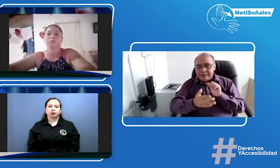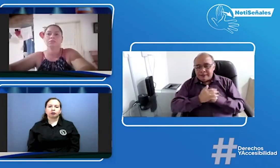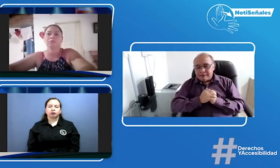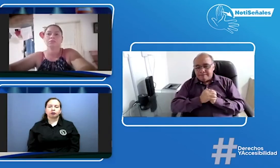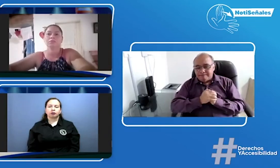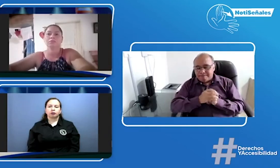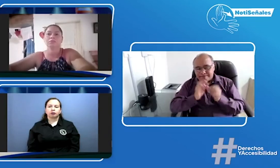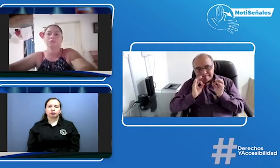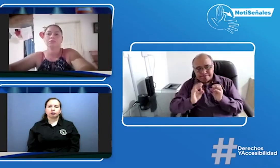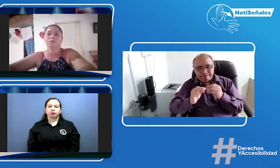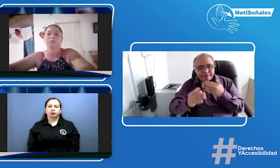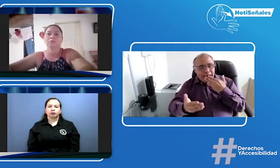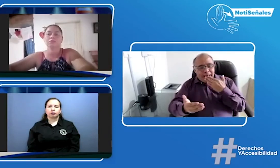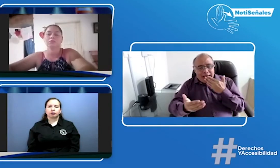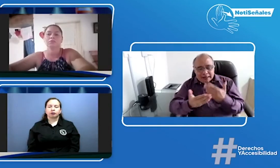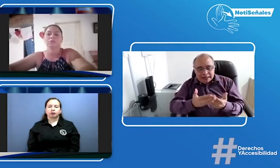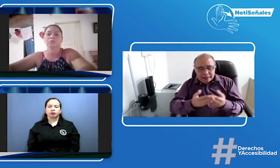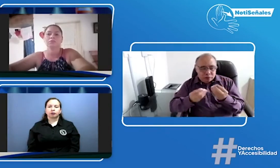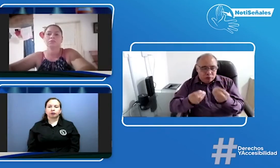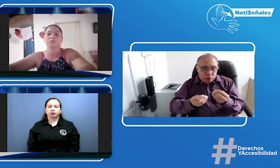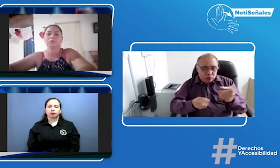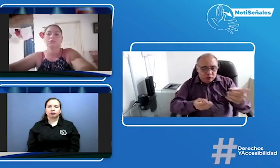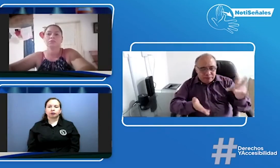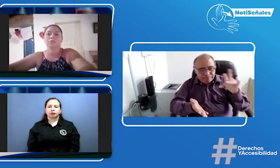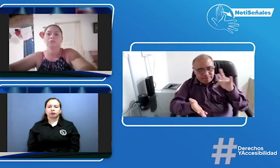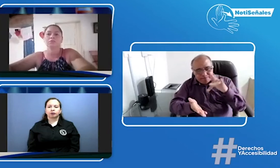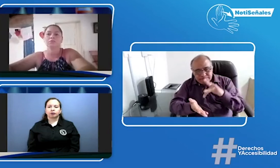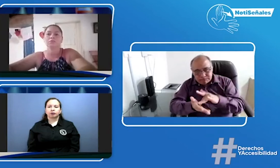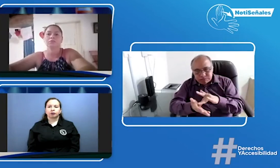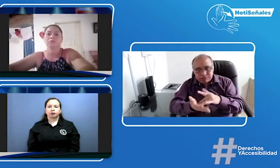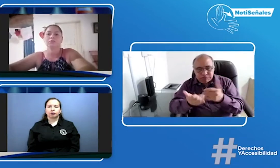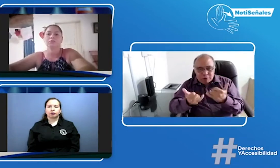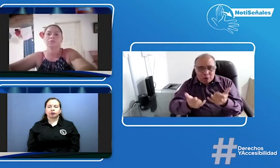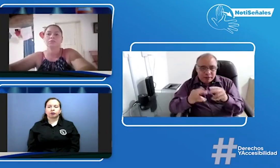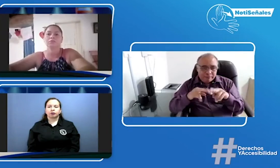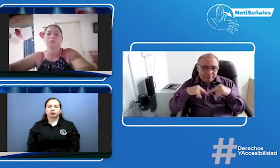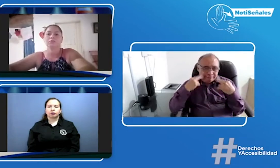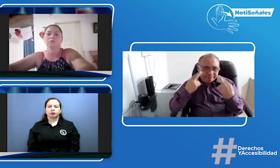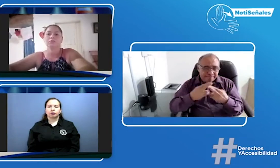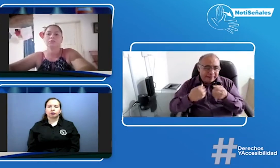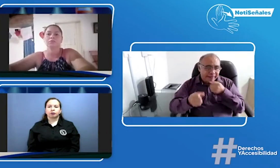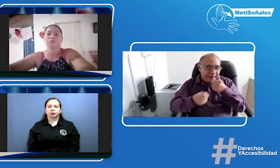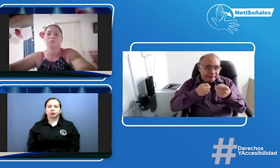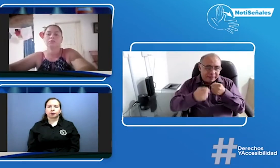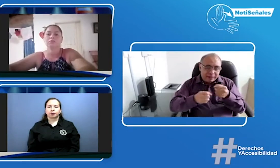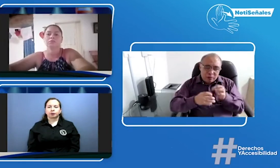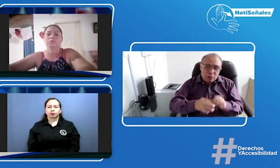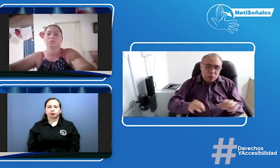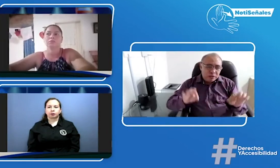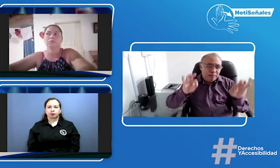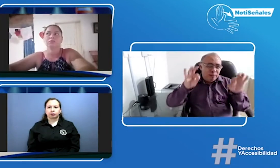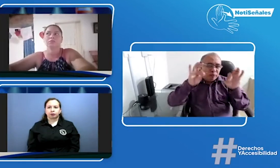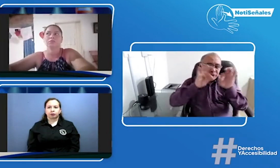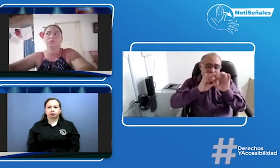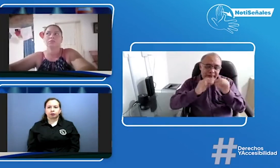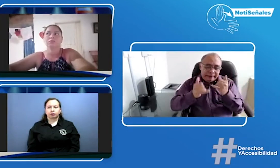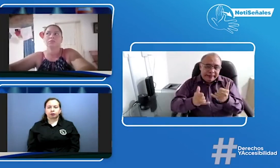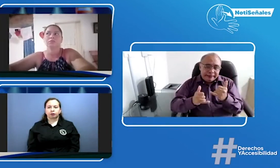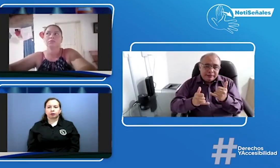situación a otras instancias la animamos a que lo siga haciendo así señora Jessica y pues también darle las gracias por acompañarnos en